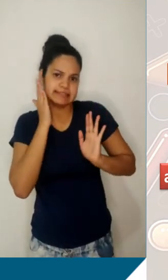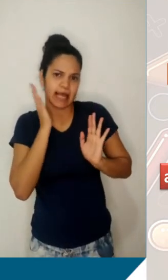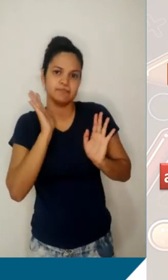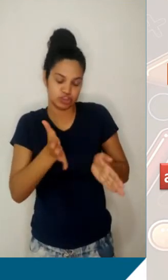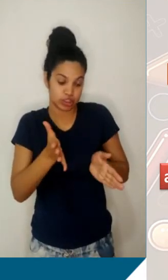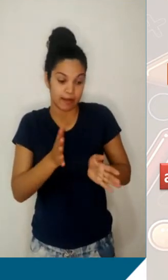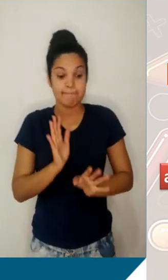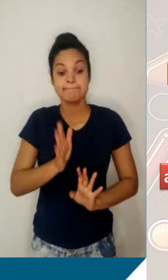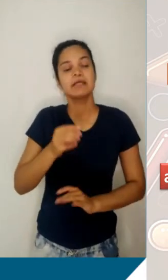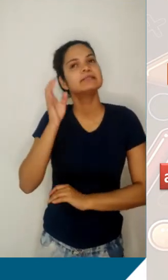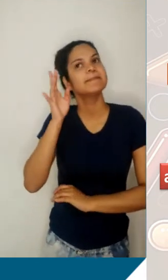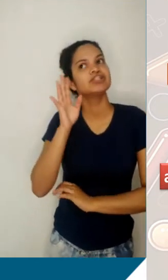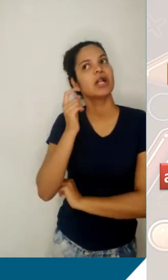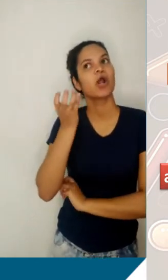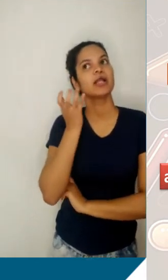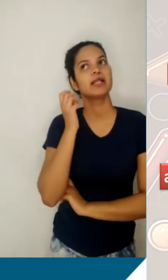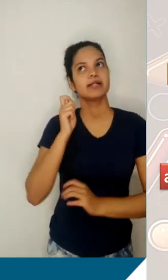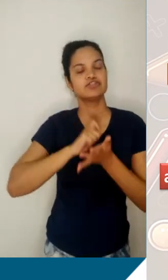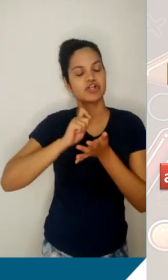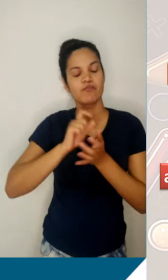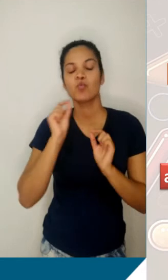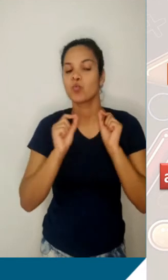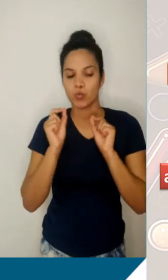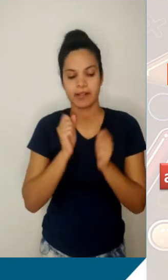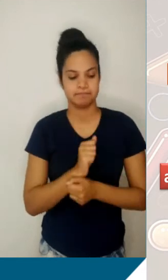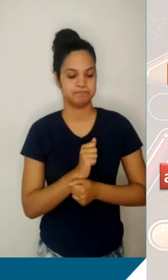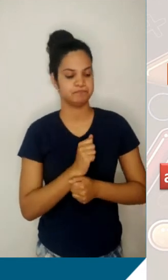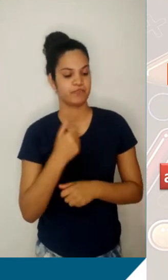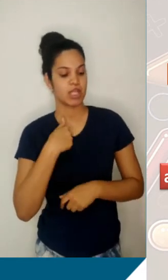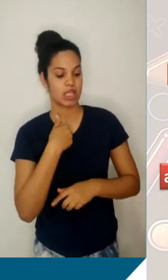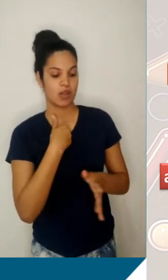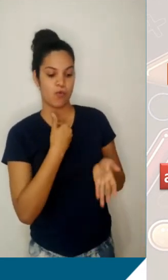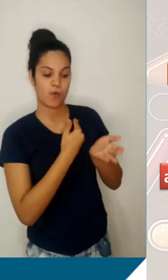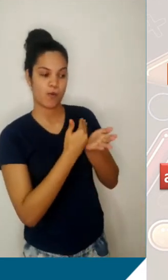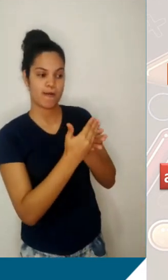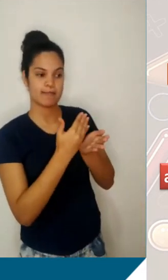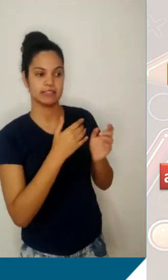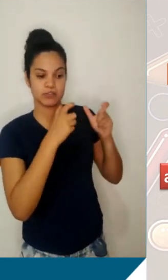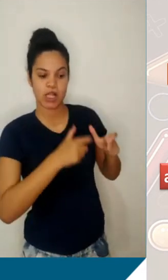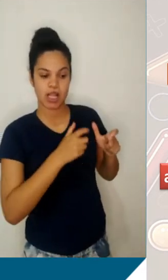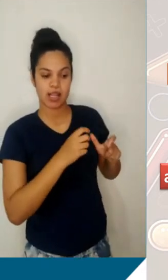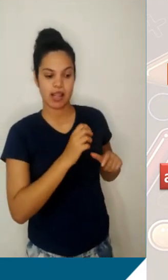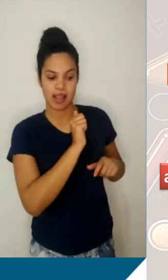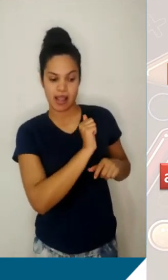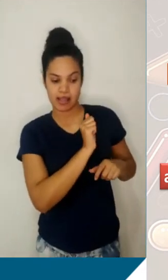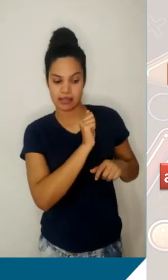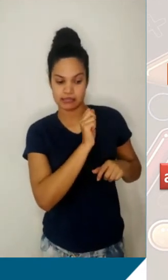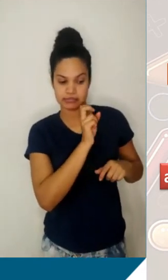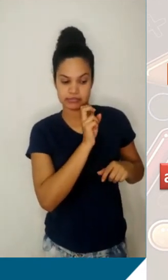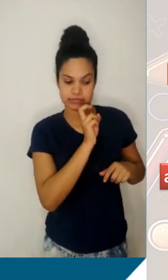suponha que a gente queira escrever a seguinte situação. Dá uma olhadinha. Estou no termo de posição 5 e quero chegar ao termo de